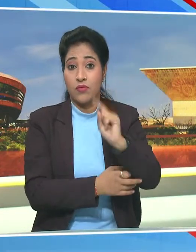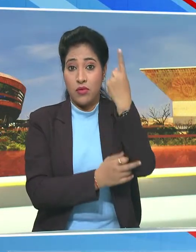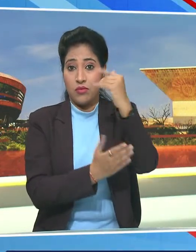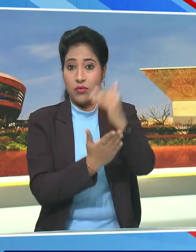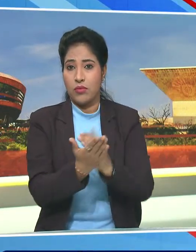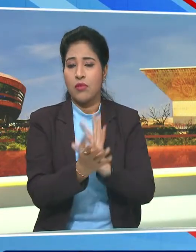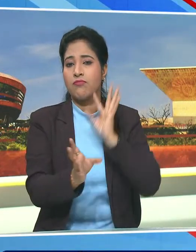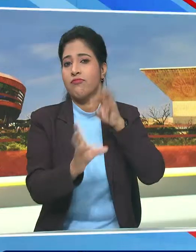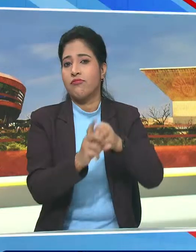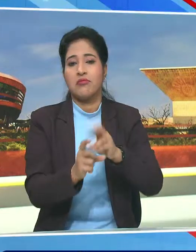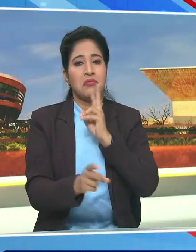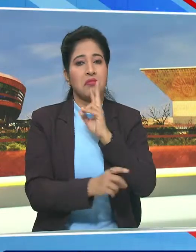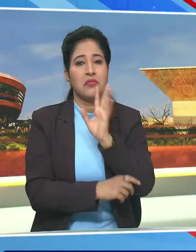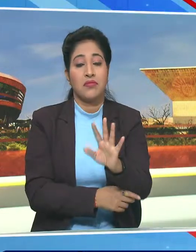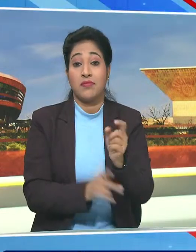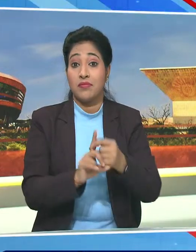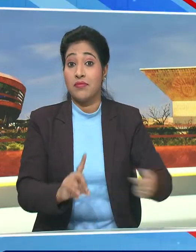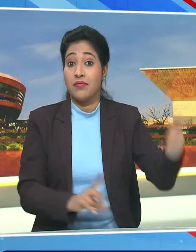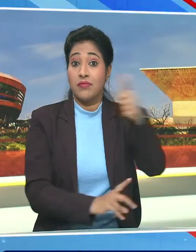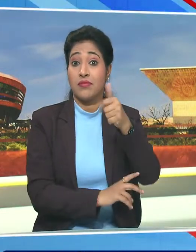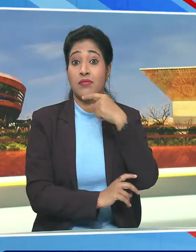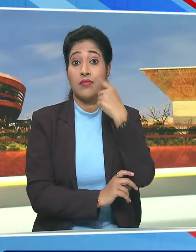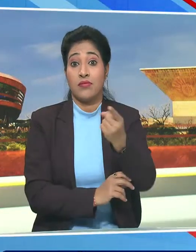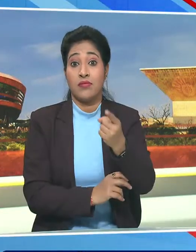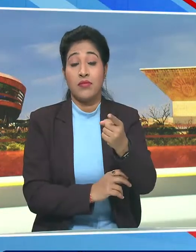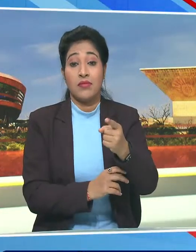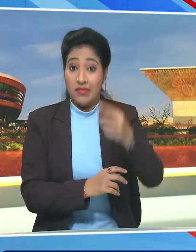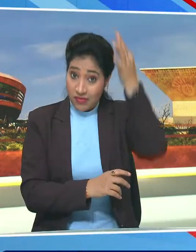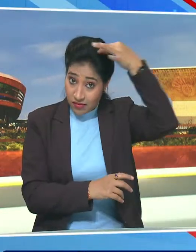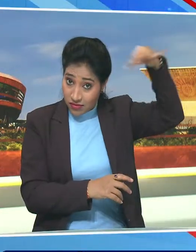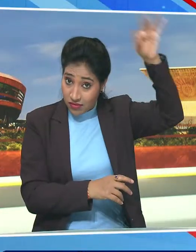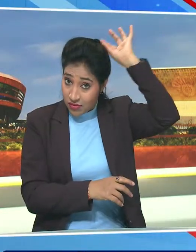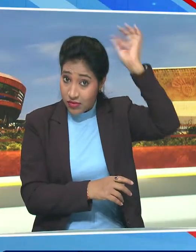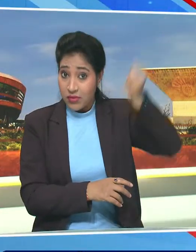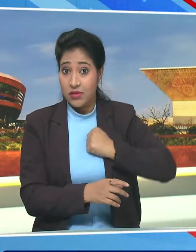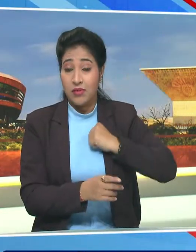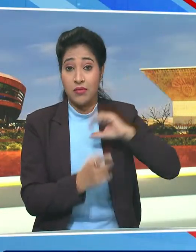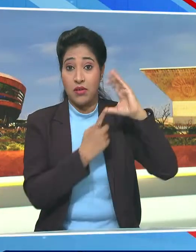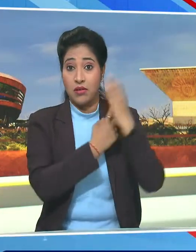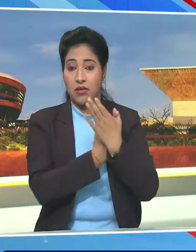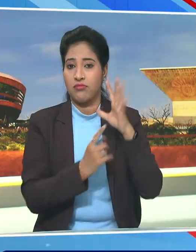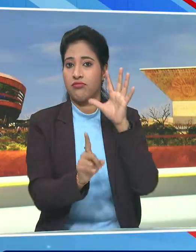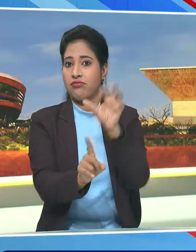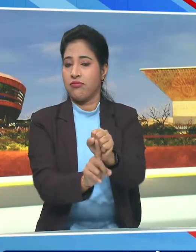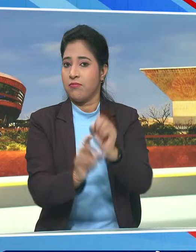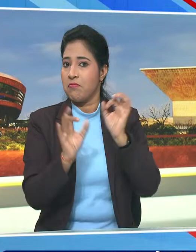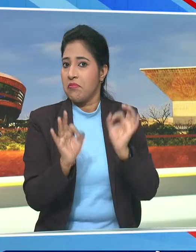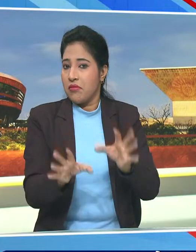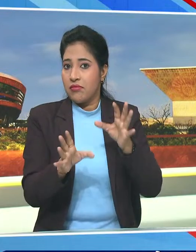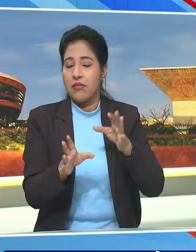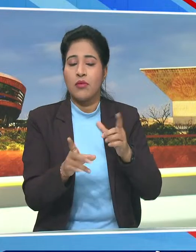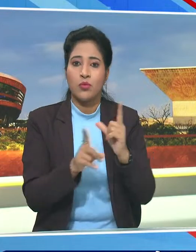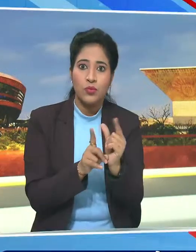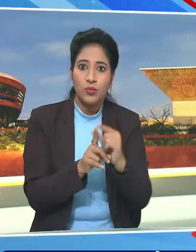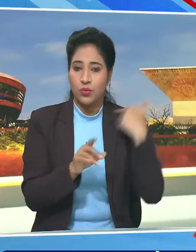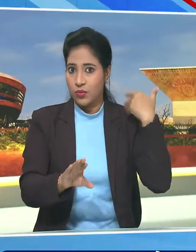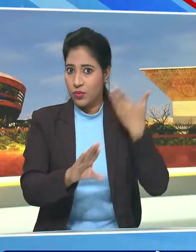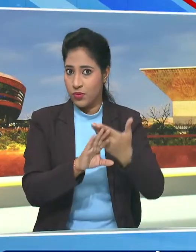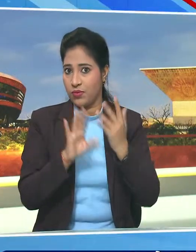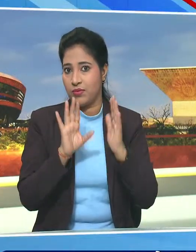संभोधित किया राश्पती ने कहा कि संस्कृत हमारी संस्कृती की पहचान और वहक रही है